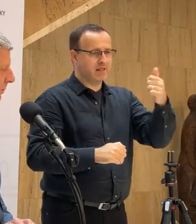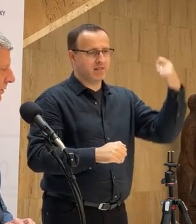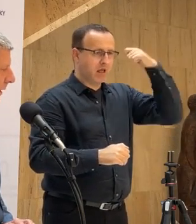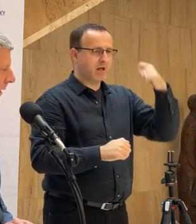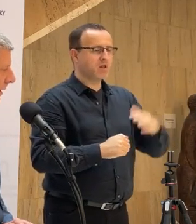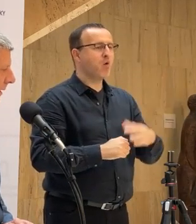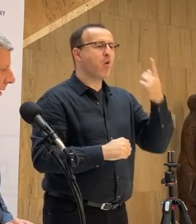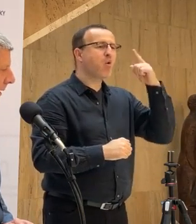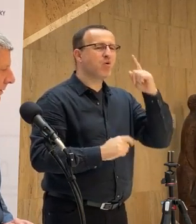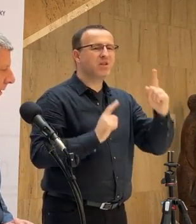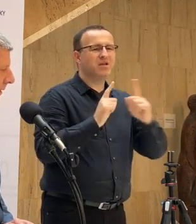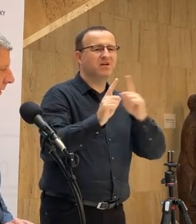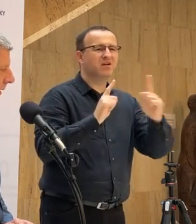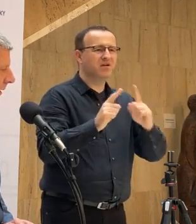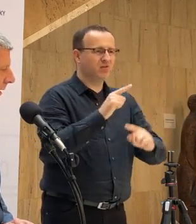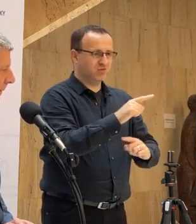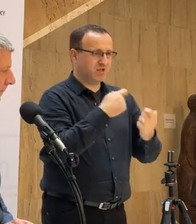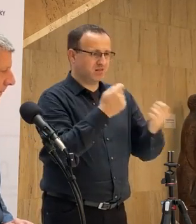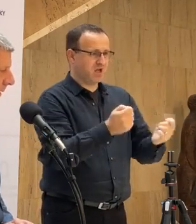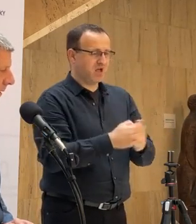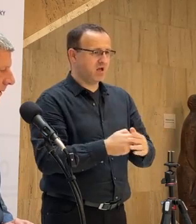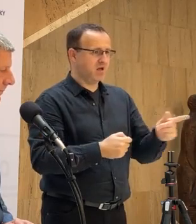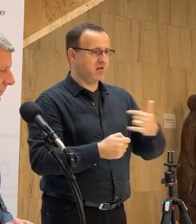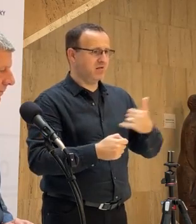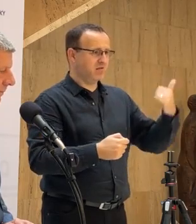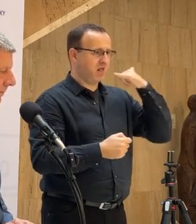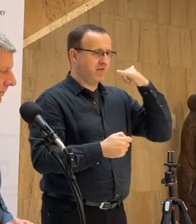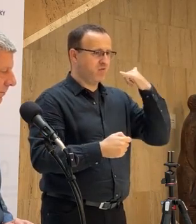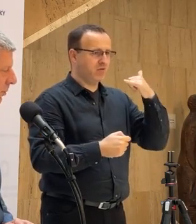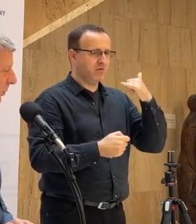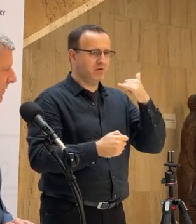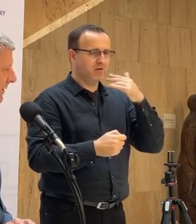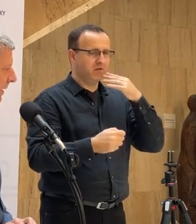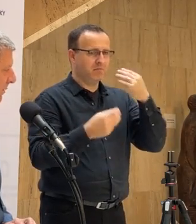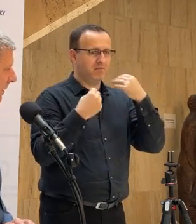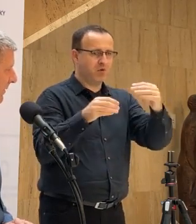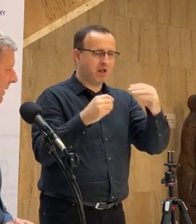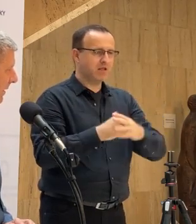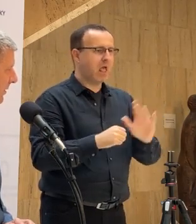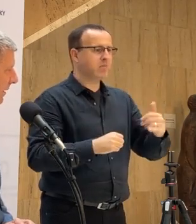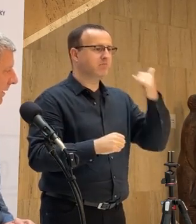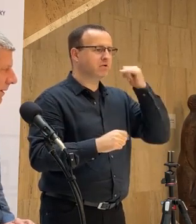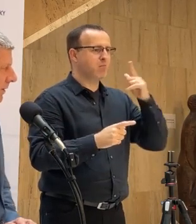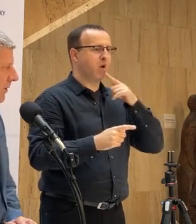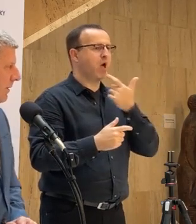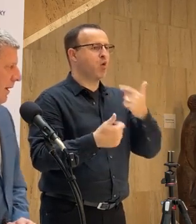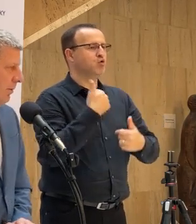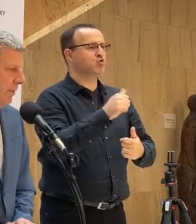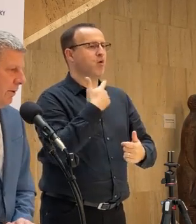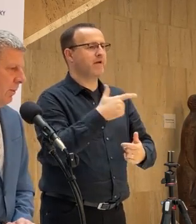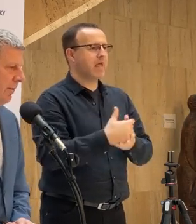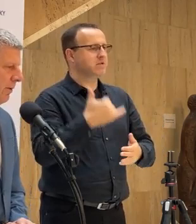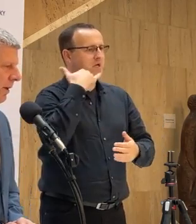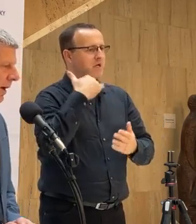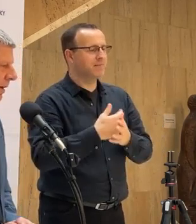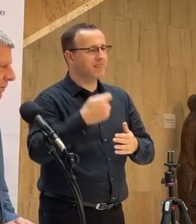prejsť, je to vôbec možné, aby sa z linky na pohotovosť nestala 112, takže ako